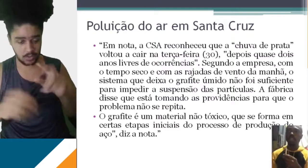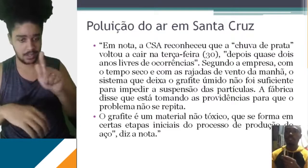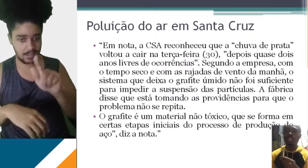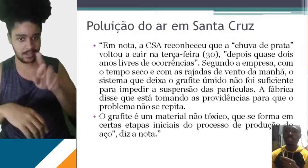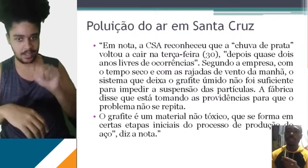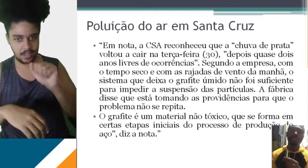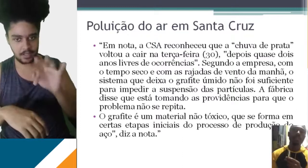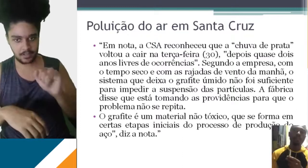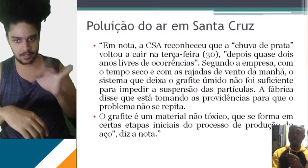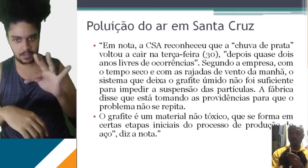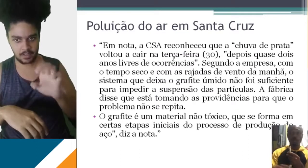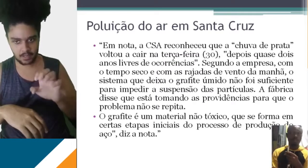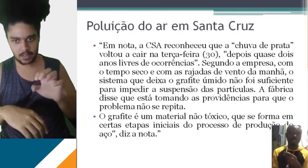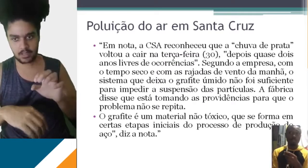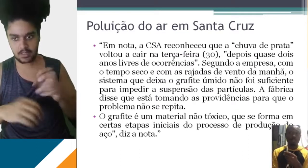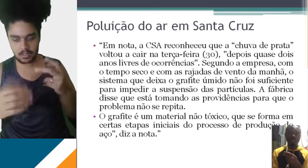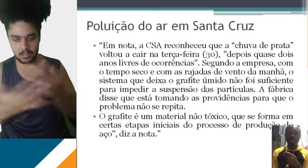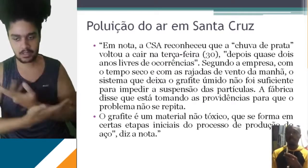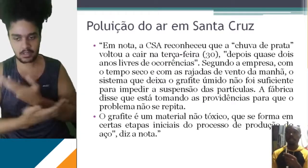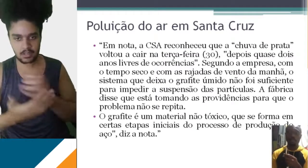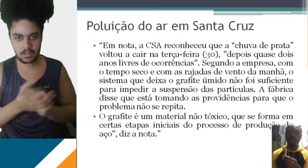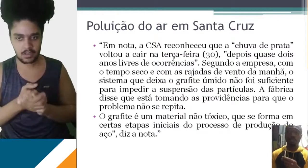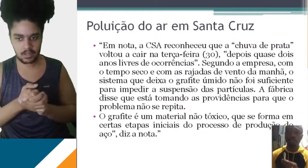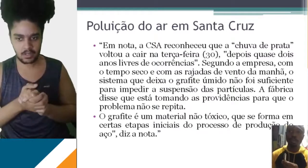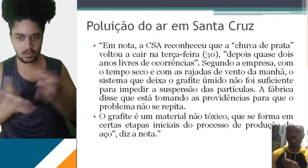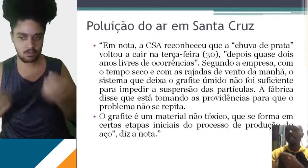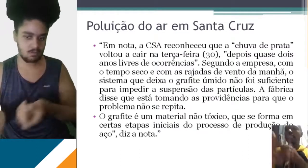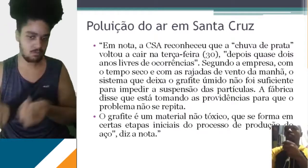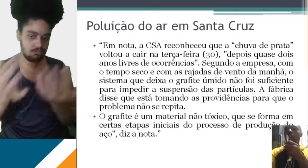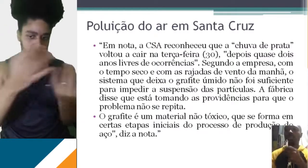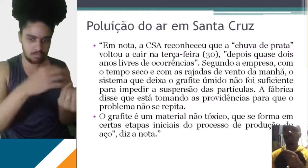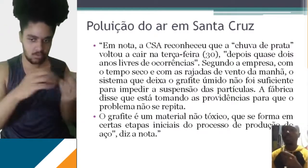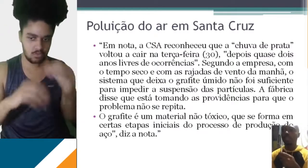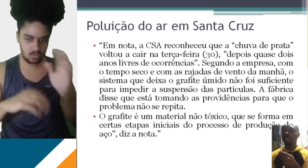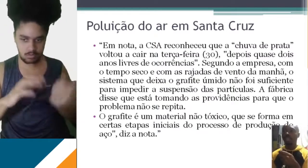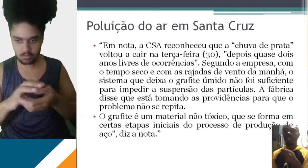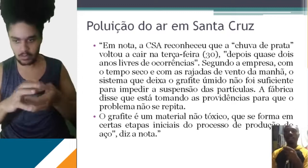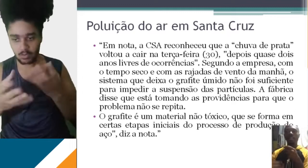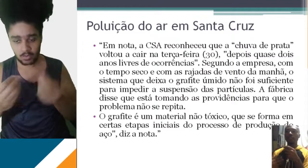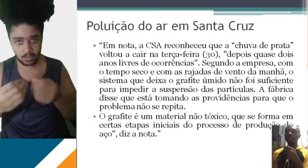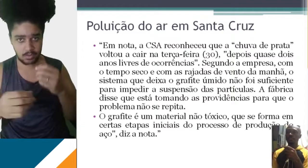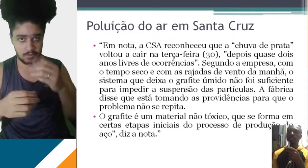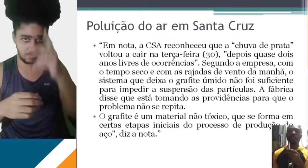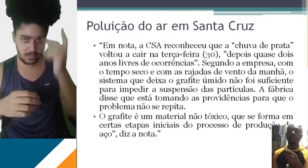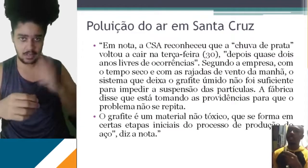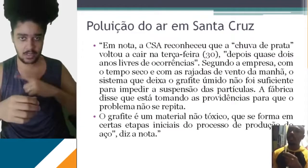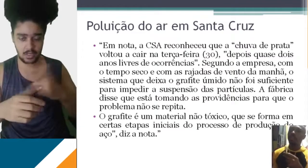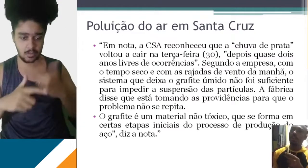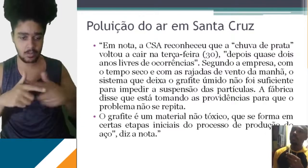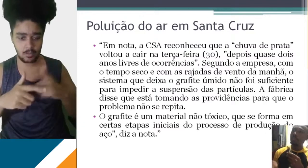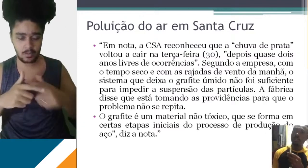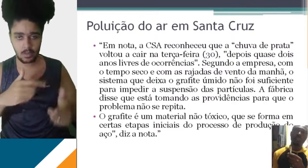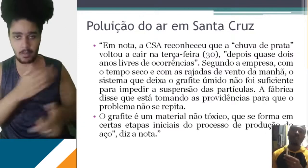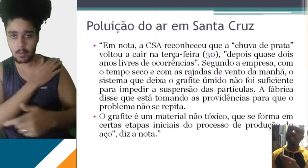dunas de grafite, o vento passa, porque eles na beia de uma baía, que é a beia de septim, o vento passa e joga aquilo para tudo quanto é lado. E aí muitas pessoas têm problemas